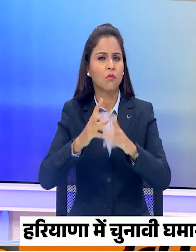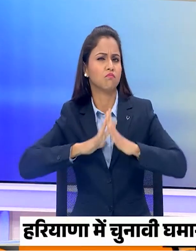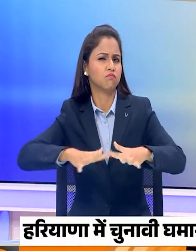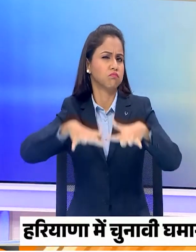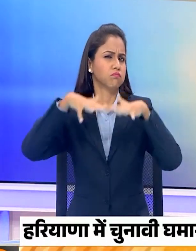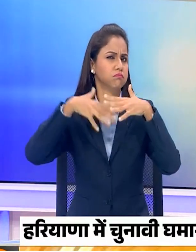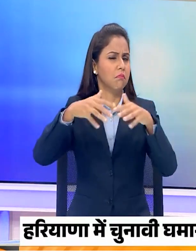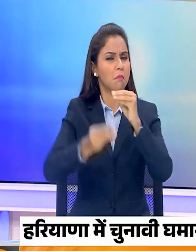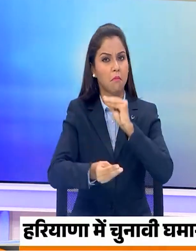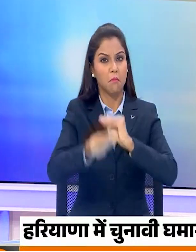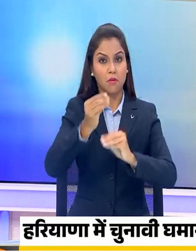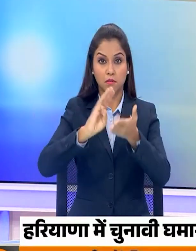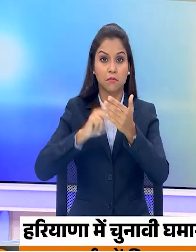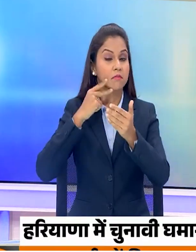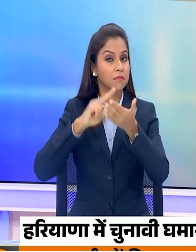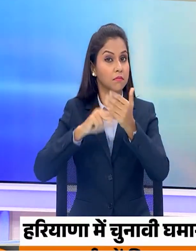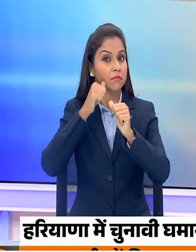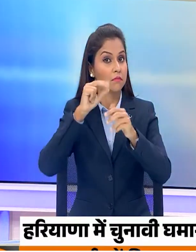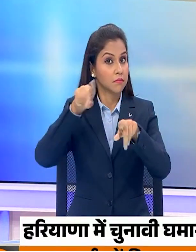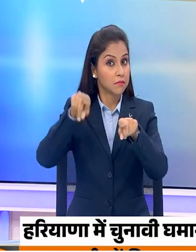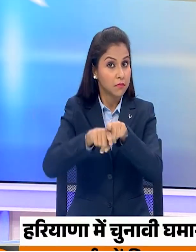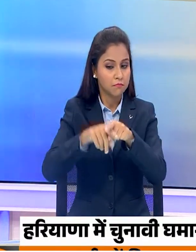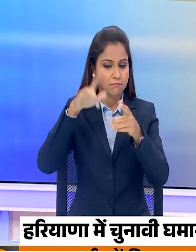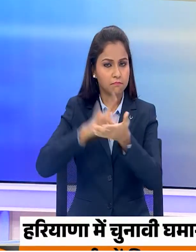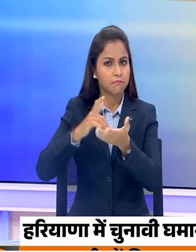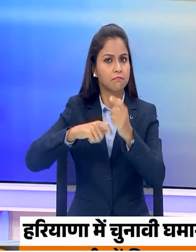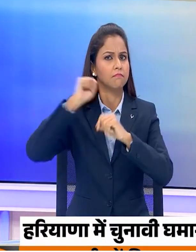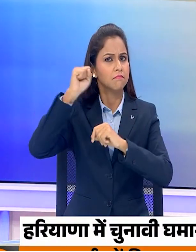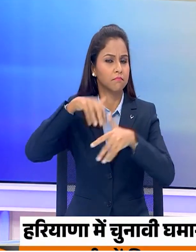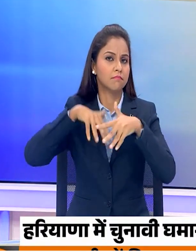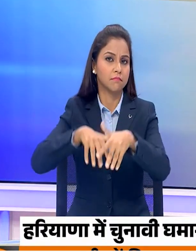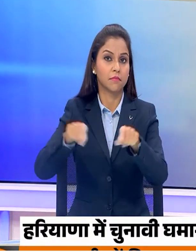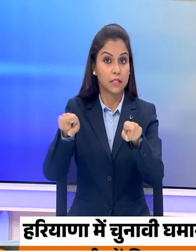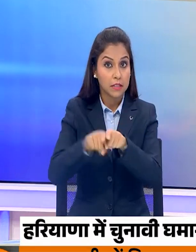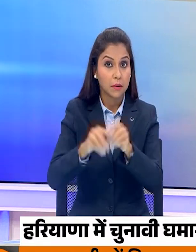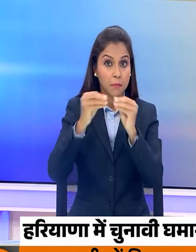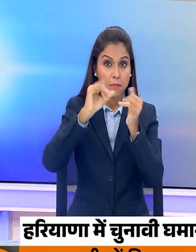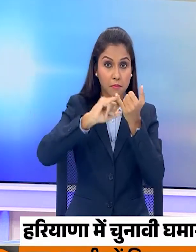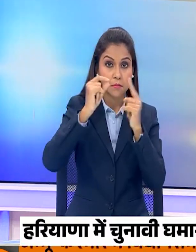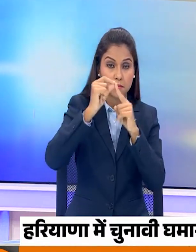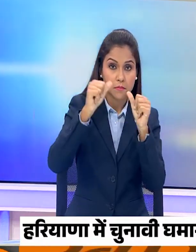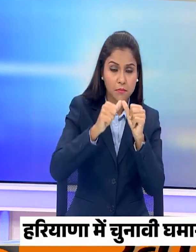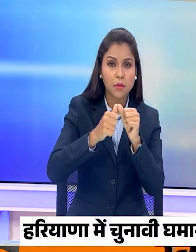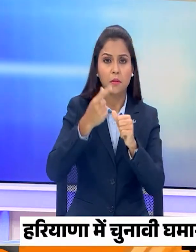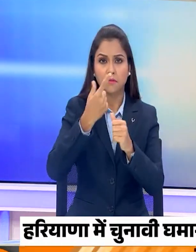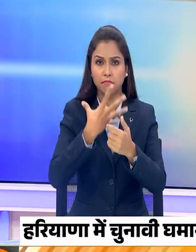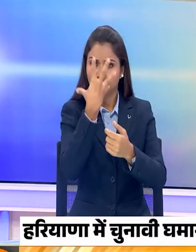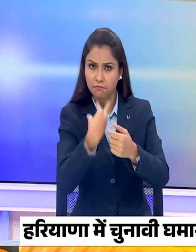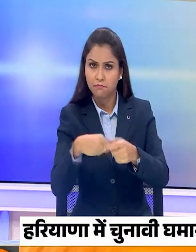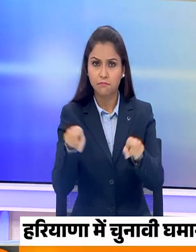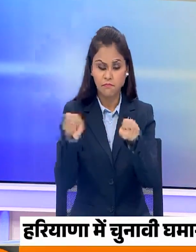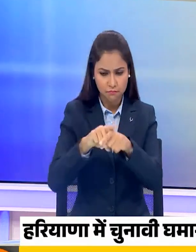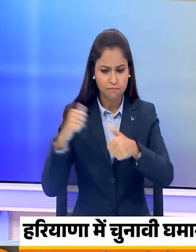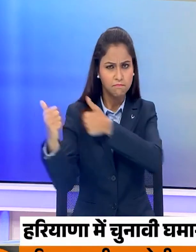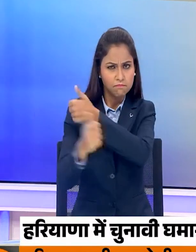जनसभा नितिन गटकरी भी राजे में करेंगे चुनावी रैलियां वहीं बस पास सुप्रीमो मायवती भी उतरेंगी रण